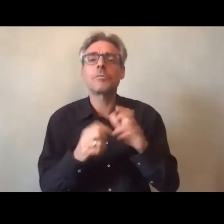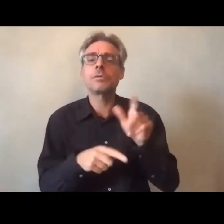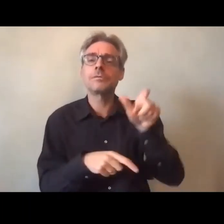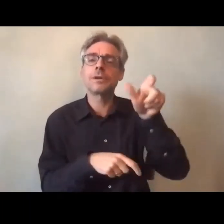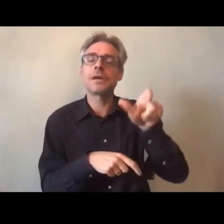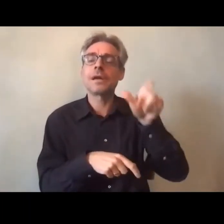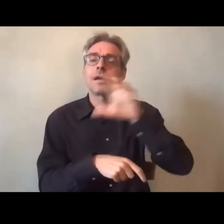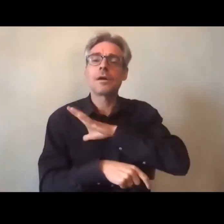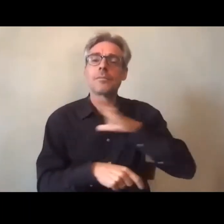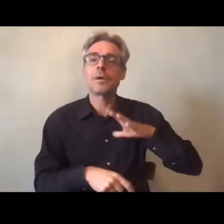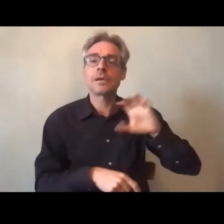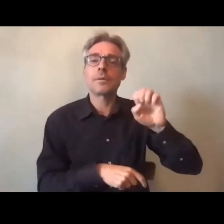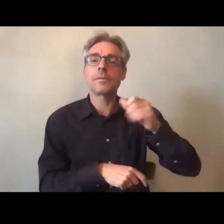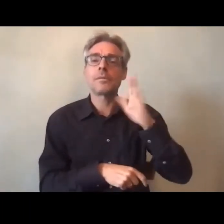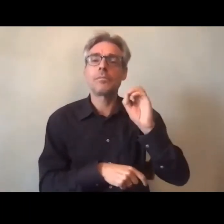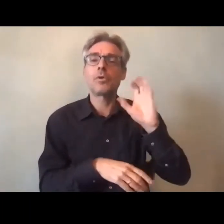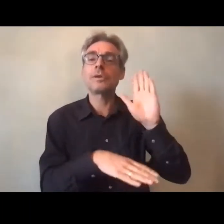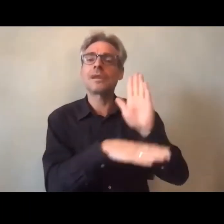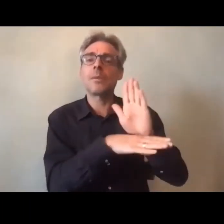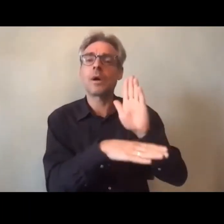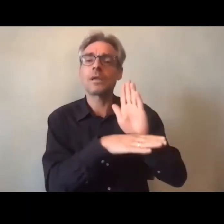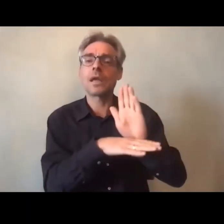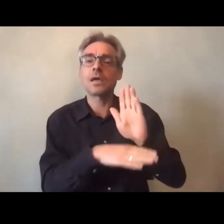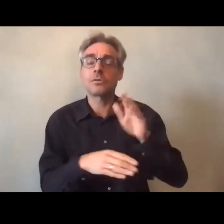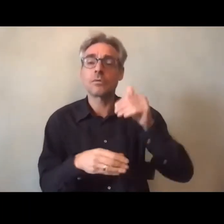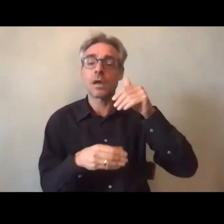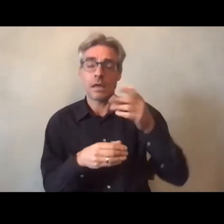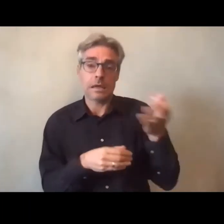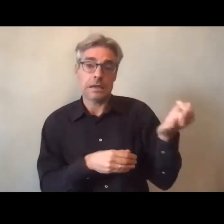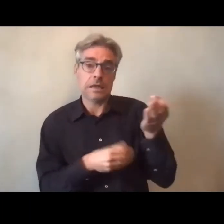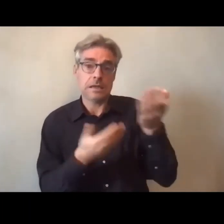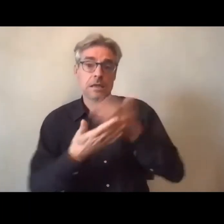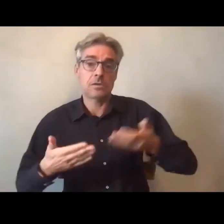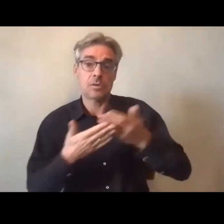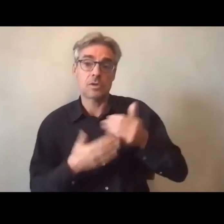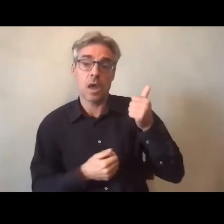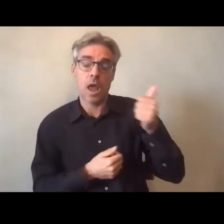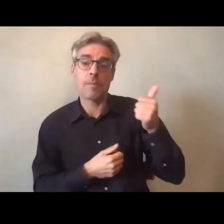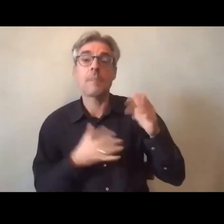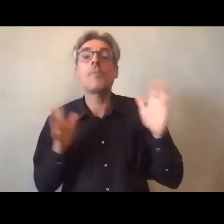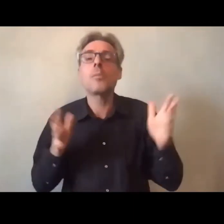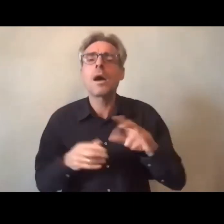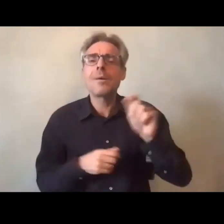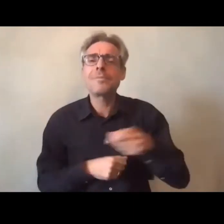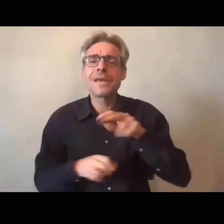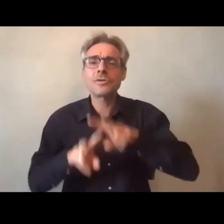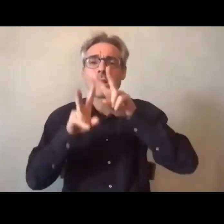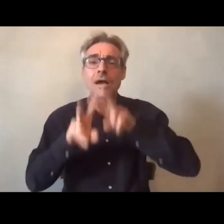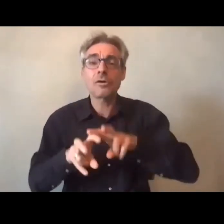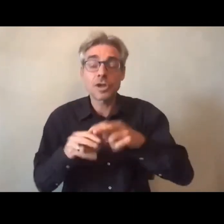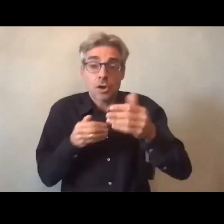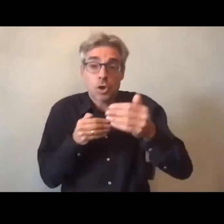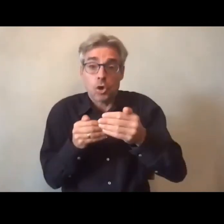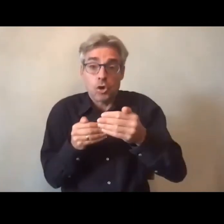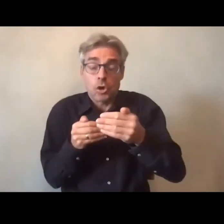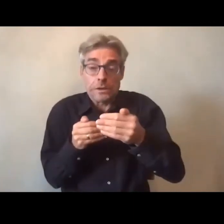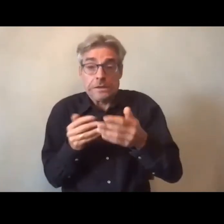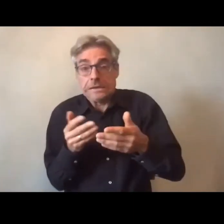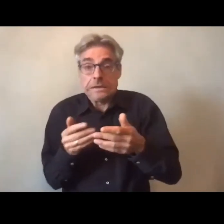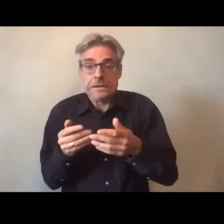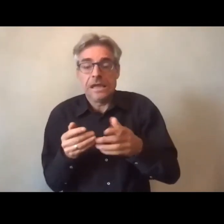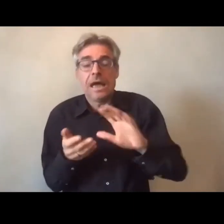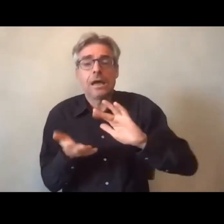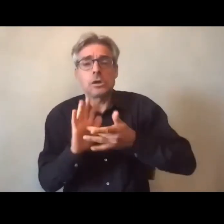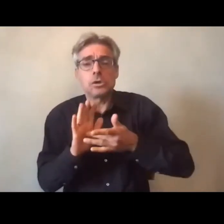de madame Ngo qui dans le question réponse évoque sa situation alors évidemment la recherche à court terme n pas vocation à